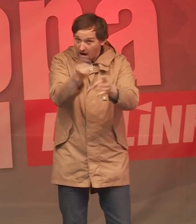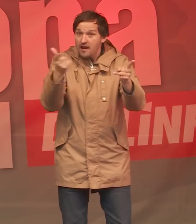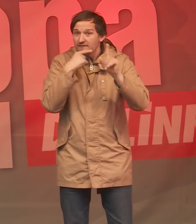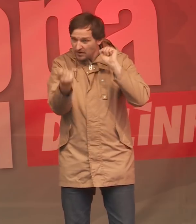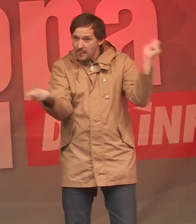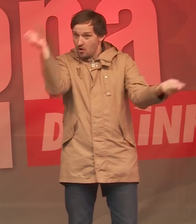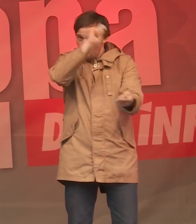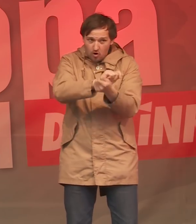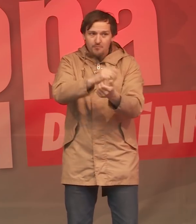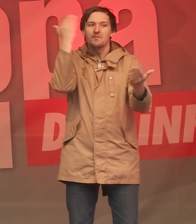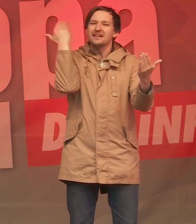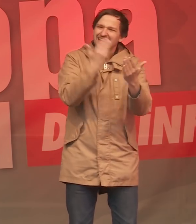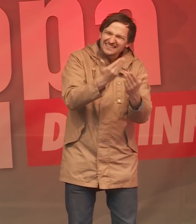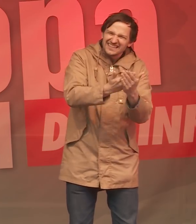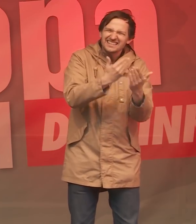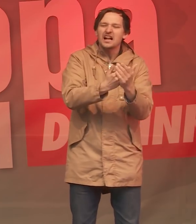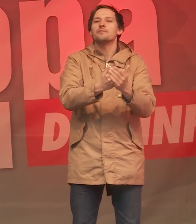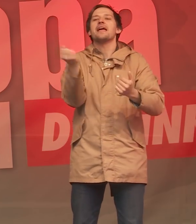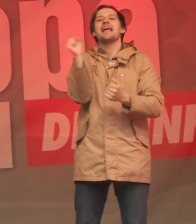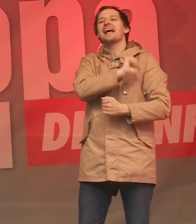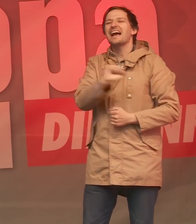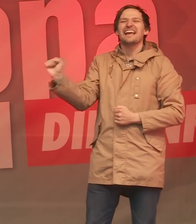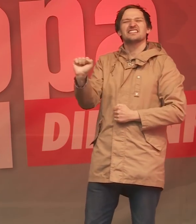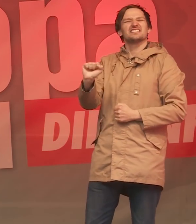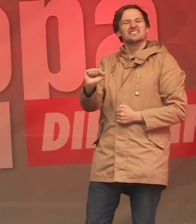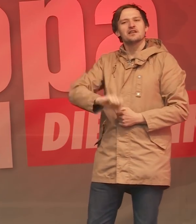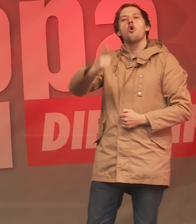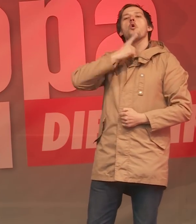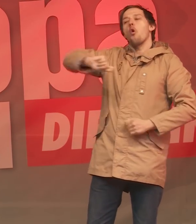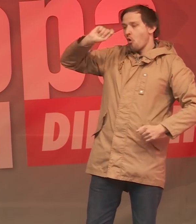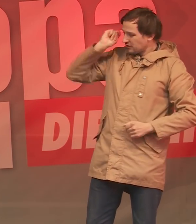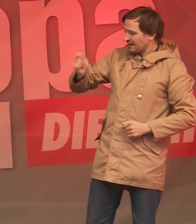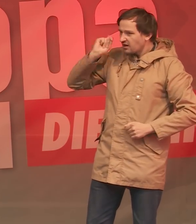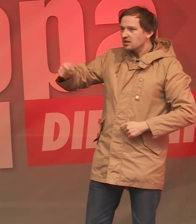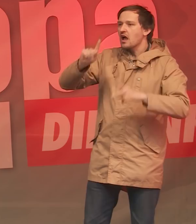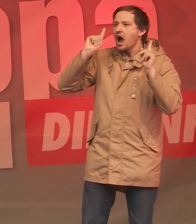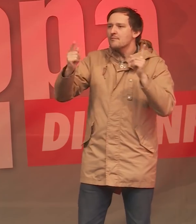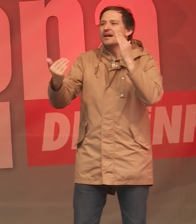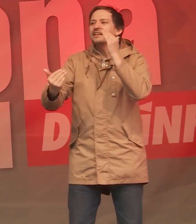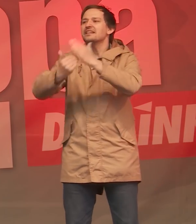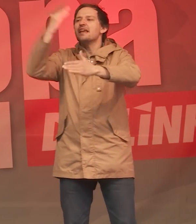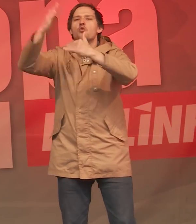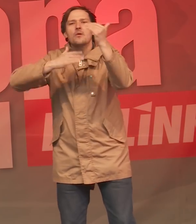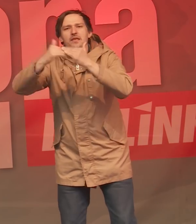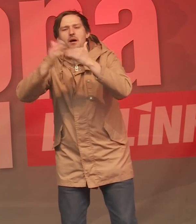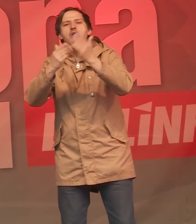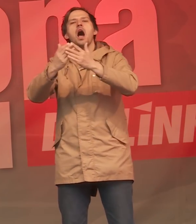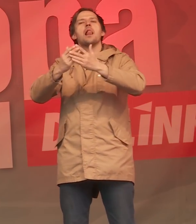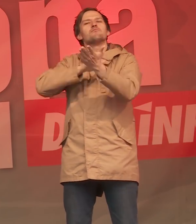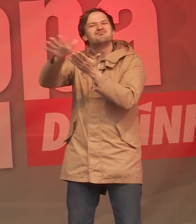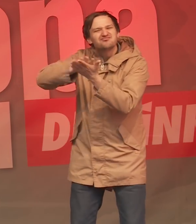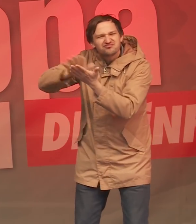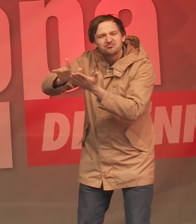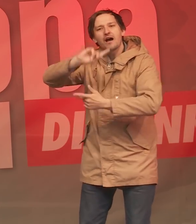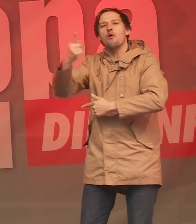wir als Linke zeigen den Rechten die rote Karte, aber wir zeigen auch ganz klar dem neoliberalen Ausverkauf die rote Karte.